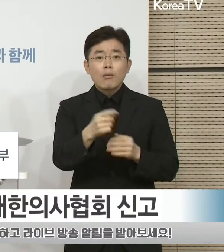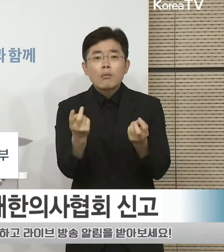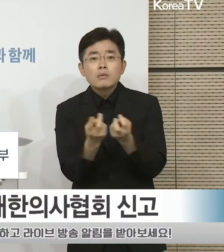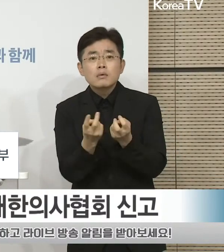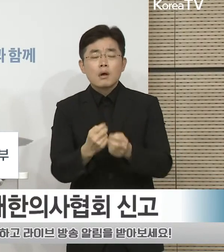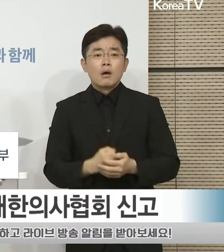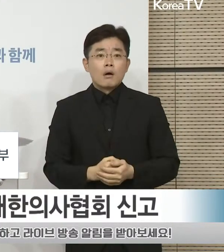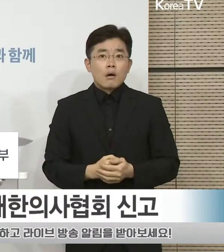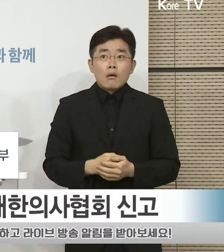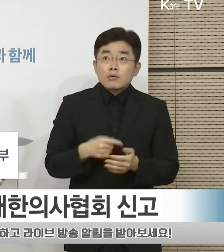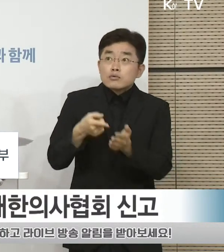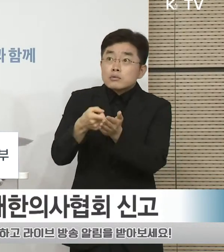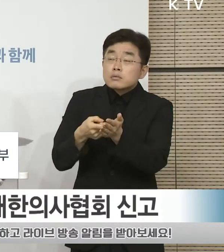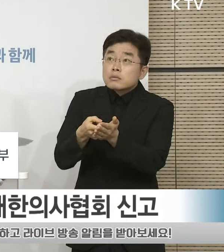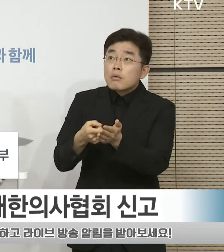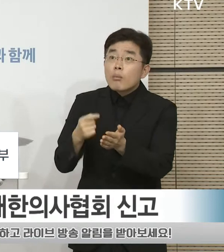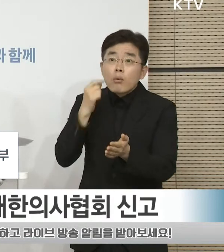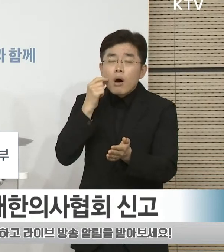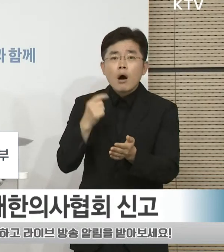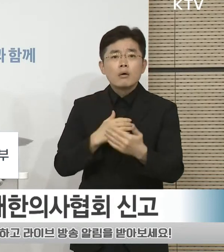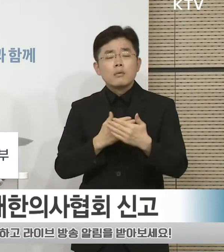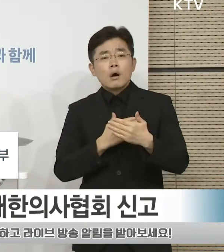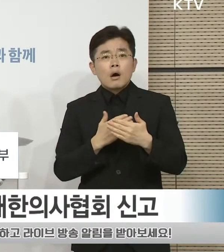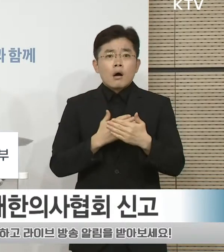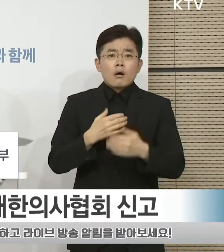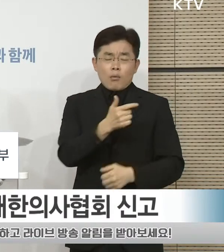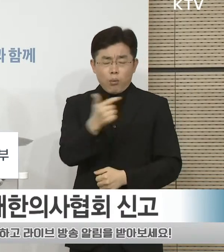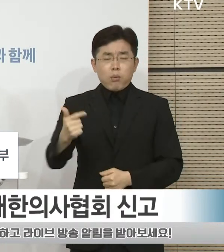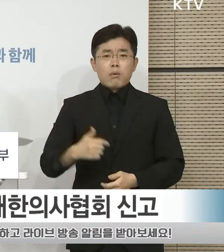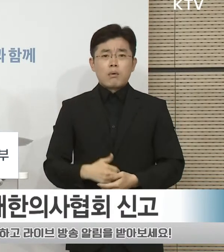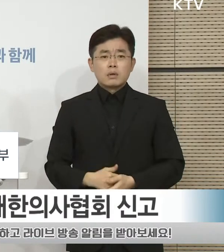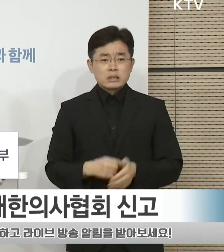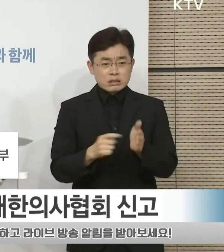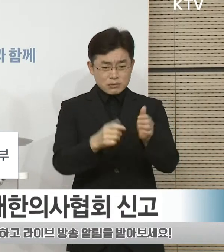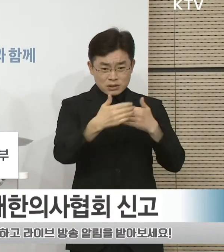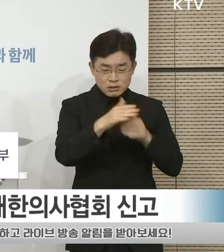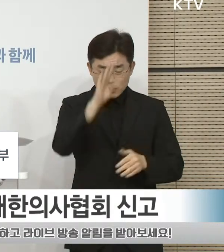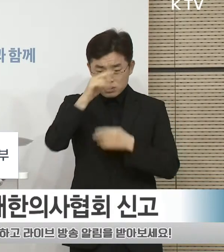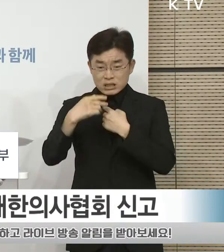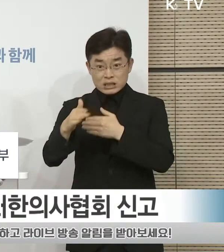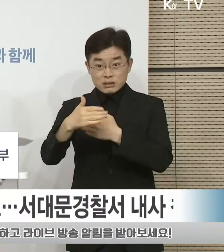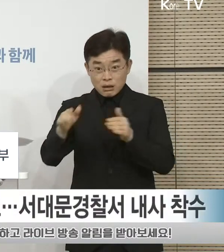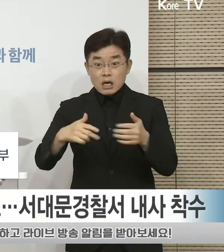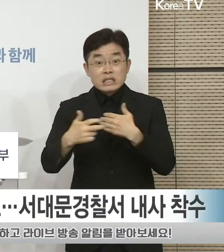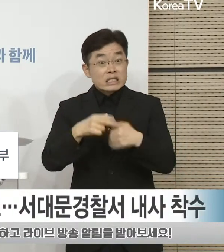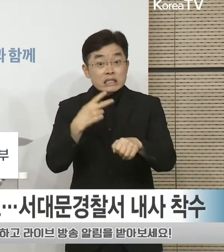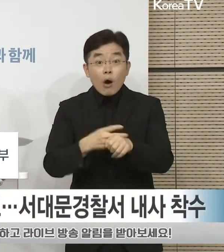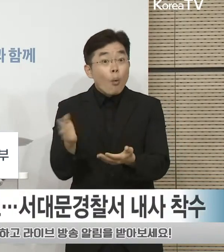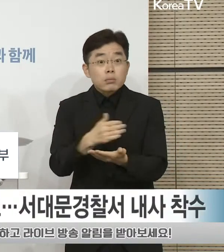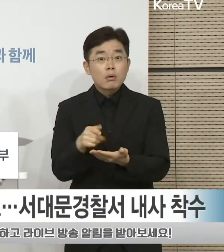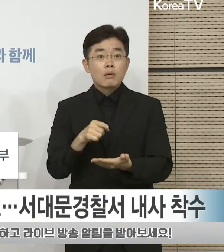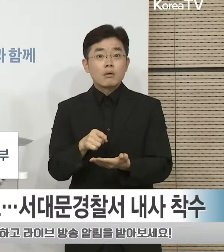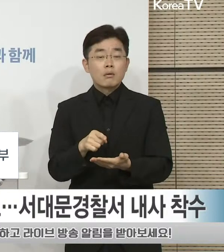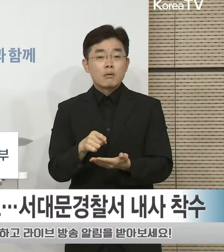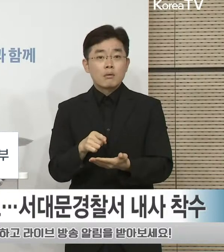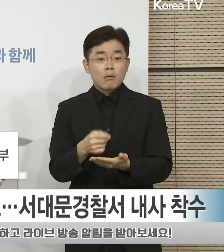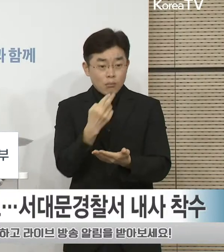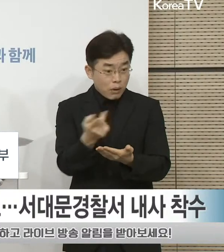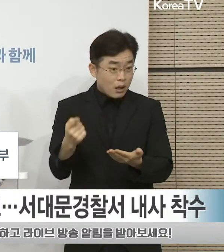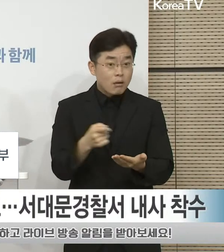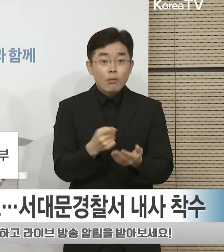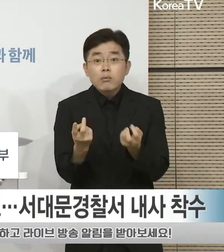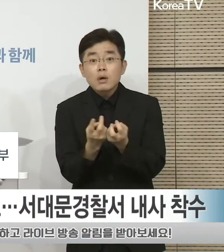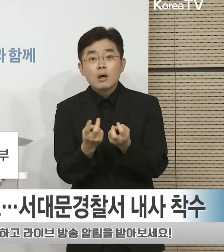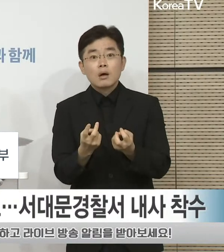분들의 불안이 커지고 있습니다. 응급실과 중환자실을 비우게 된다는 것에 대한 의미를 다시 한번